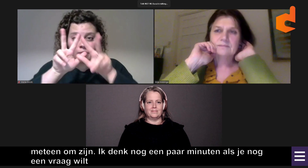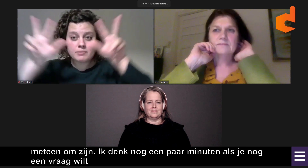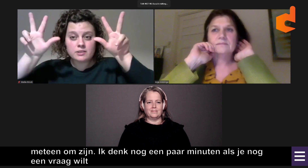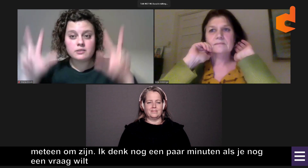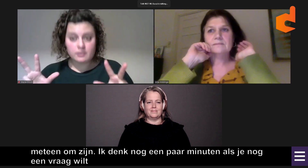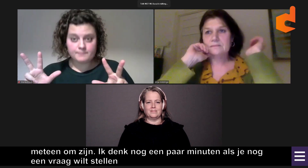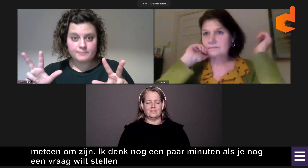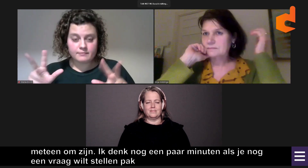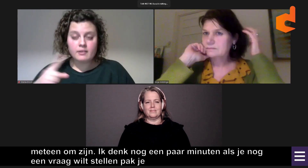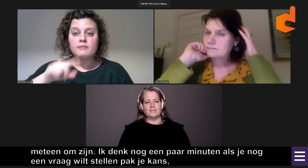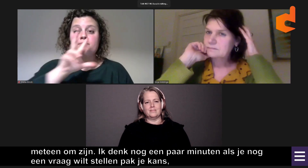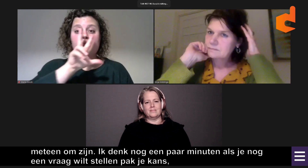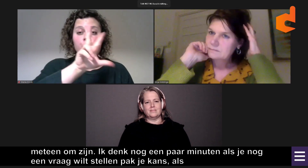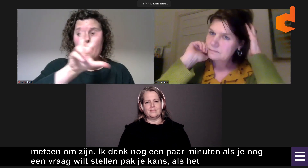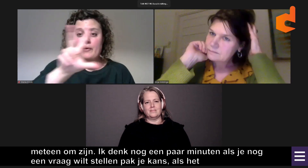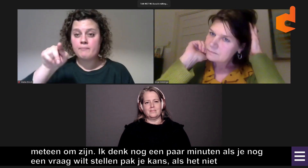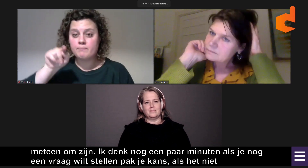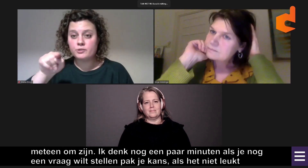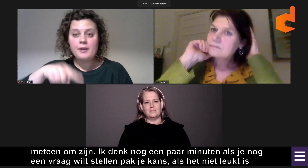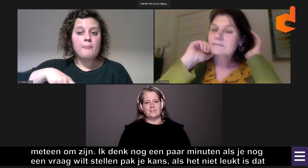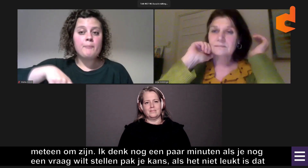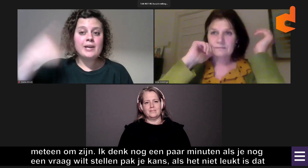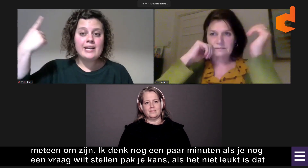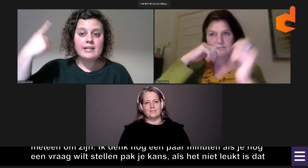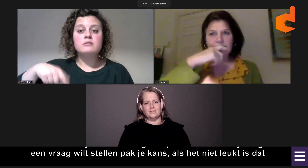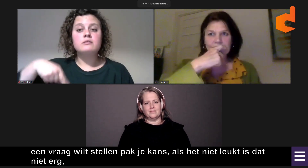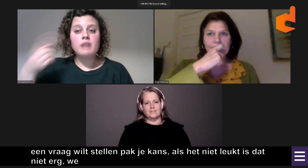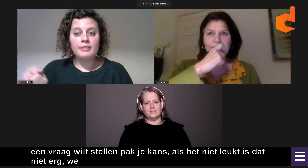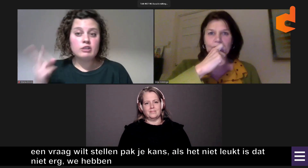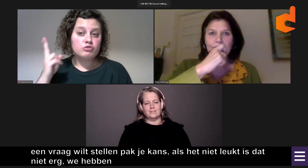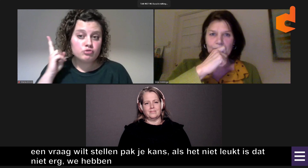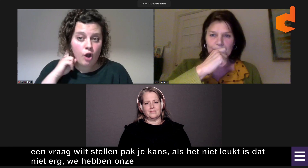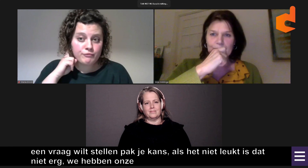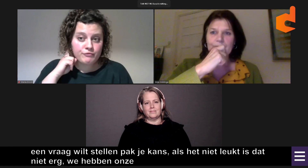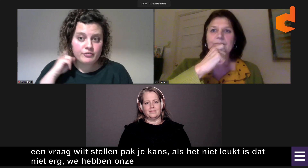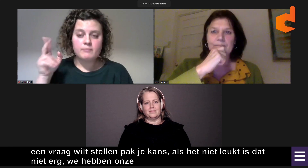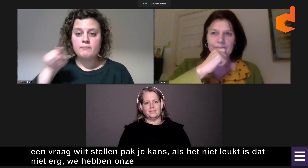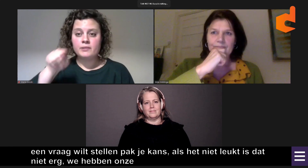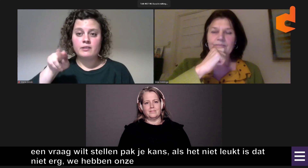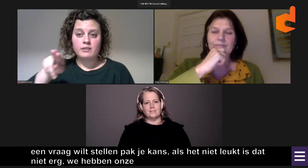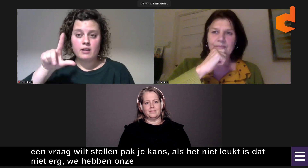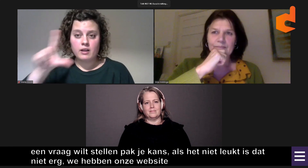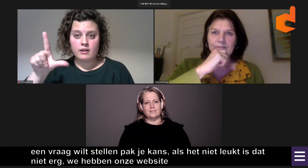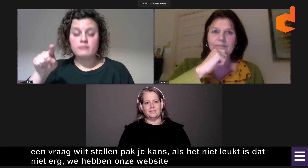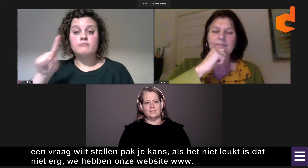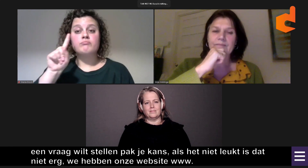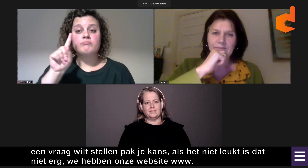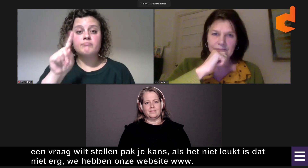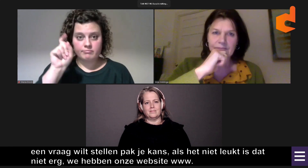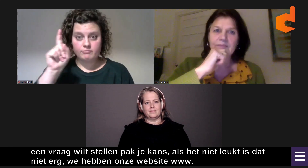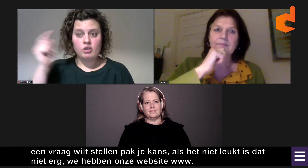En als dat niet lukt, dan is dat ook niet erg. Want wij hebben natuurlijk onze website. www.meerdandoof.nl